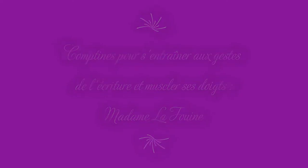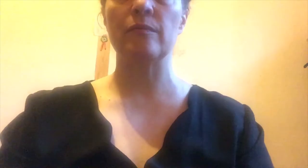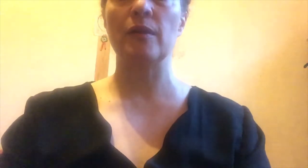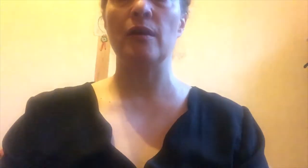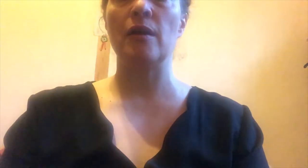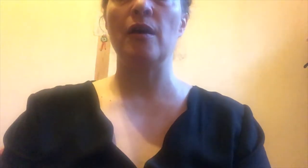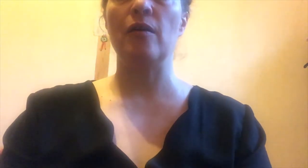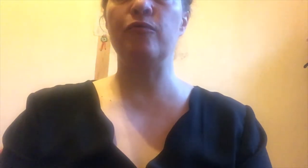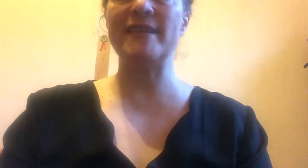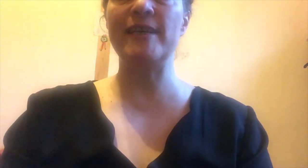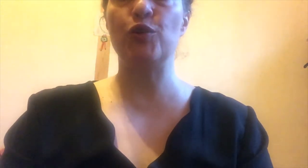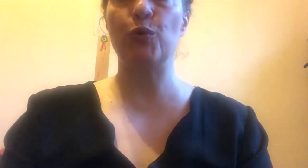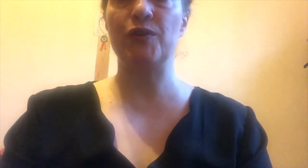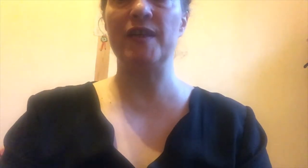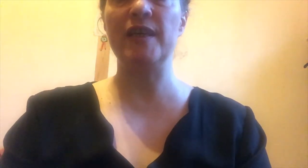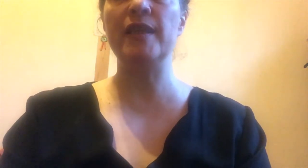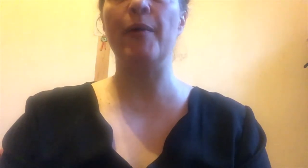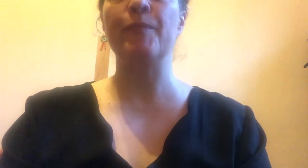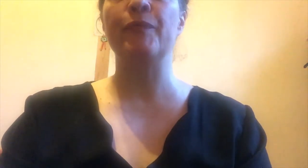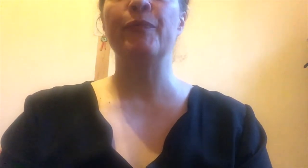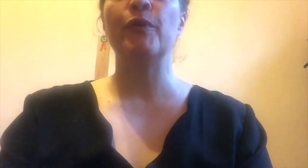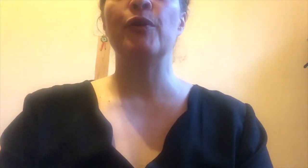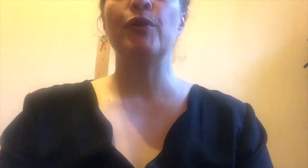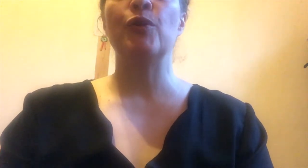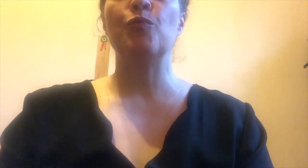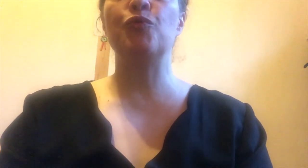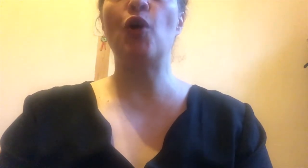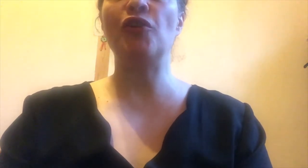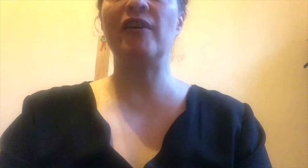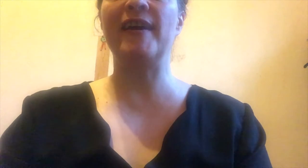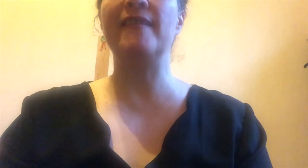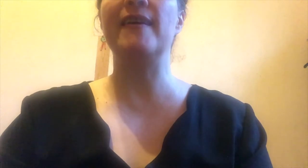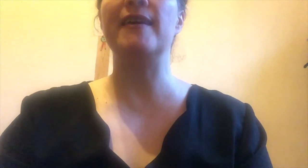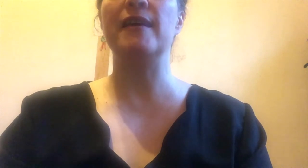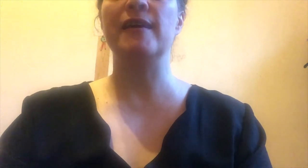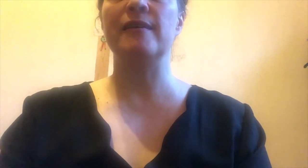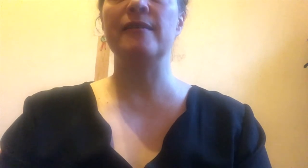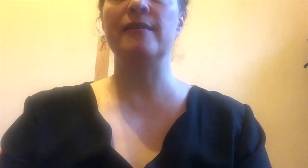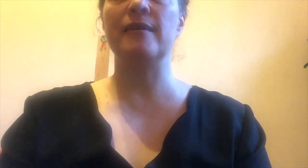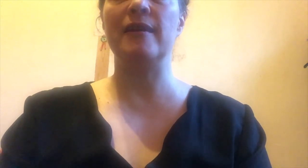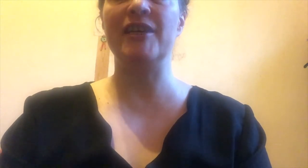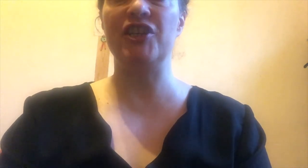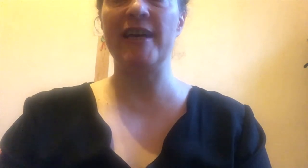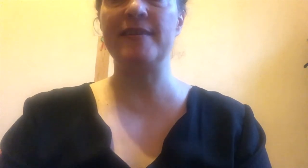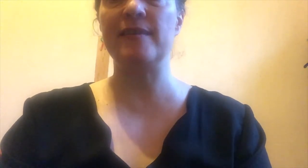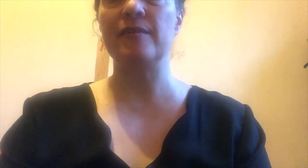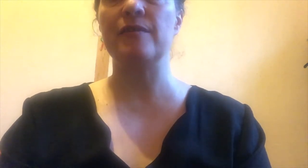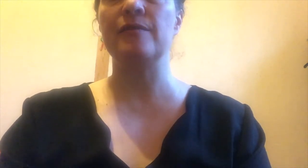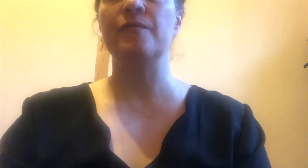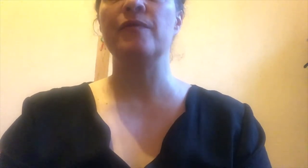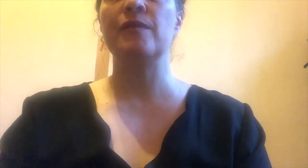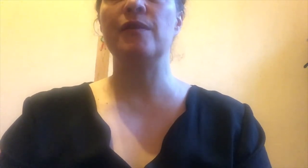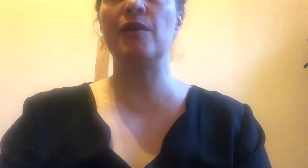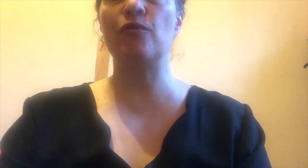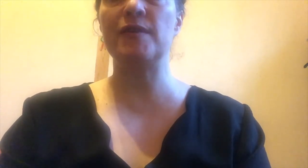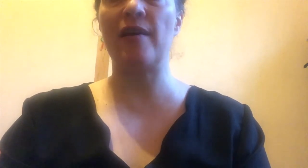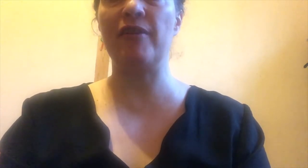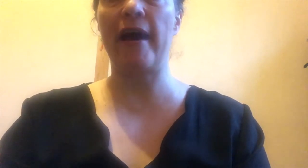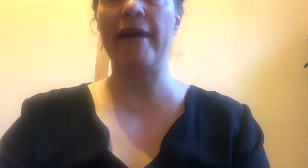Voici une comptine pour entraîner les gestes qui vont servir à